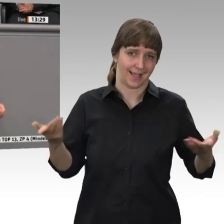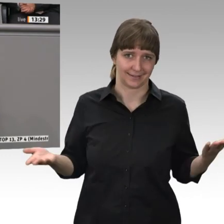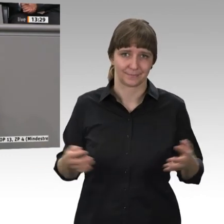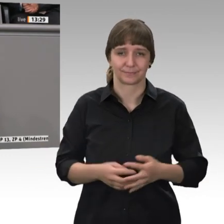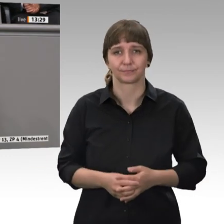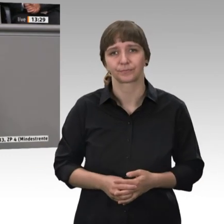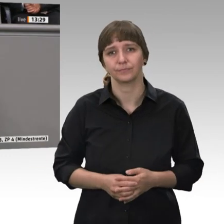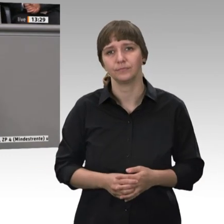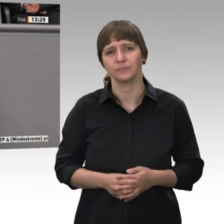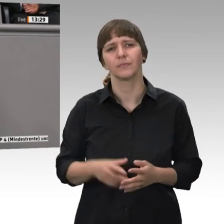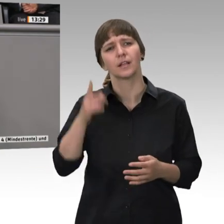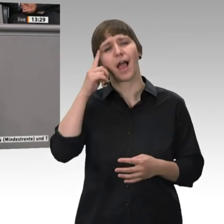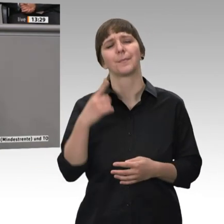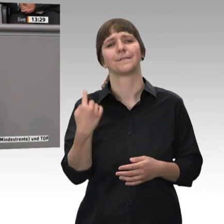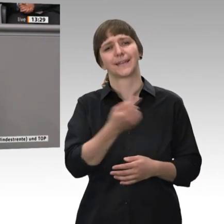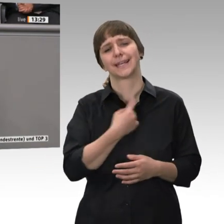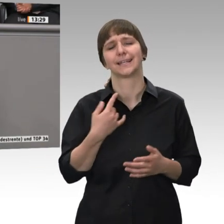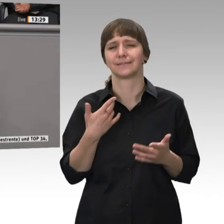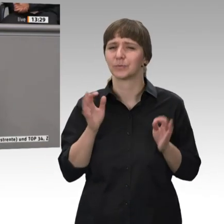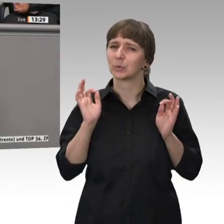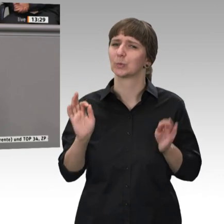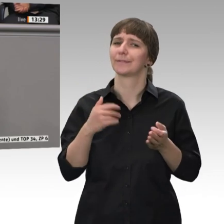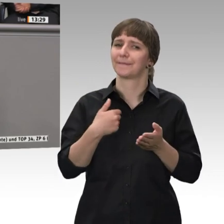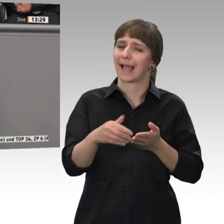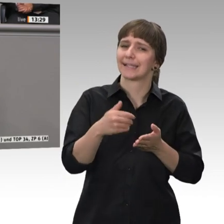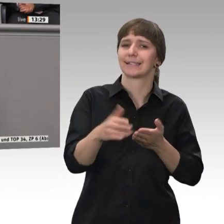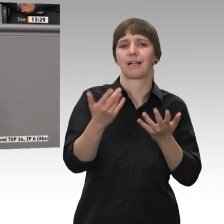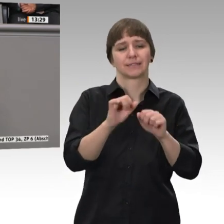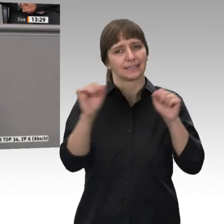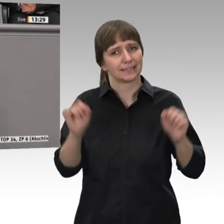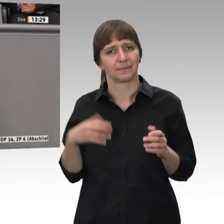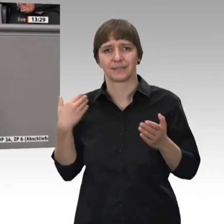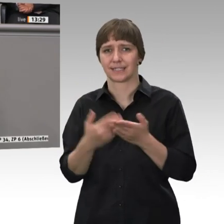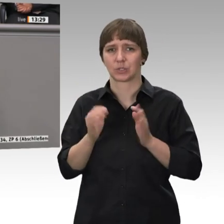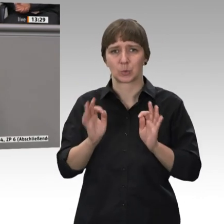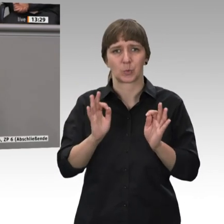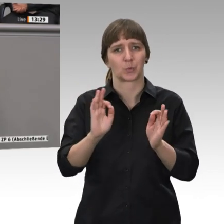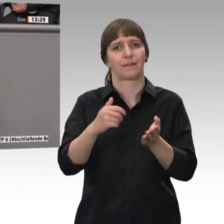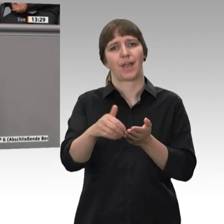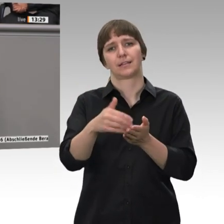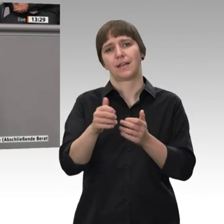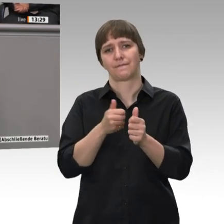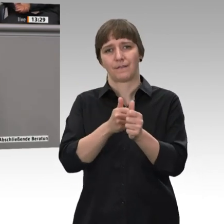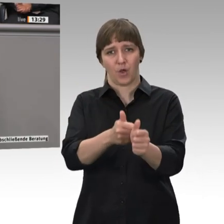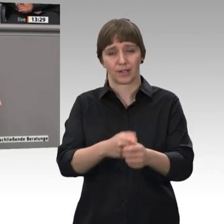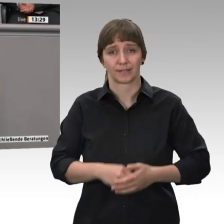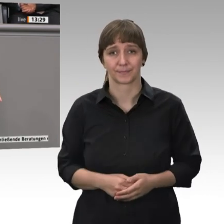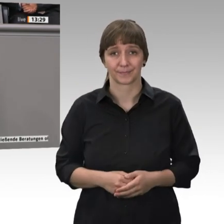wir tun gut daran, auch weiterhin in dem bewährten System, nämlich dass Renteeigentum und